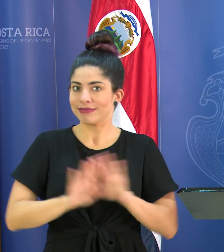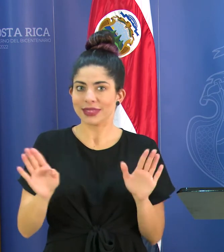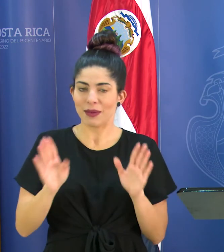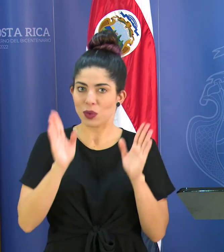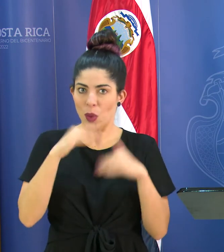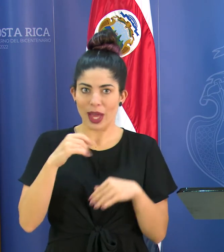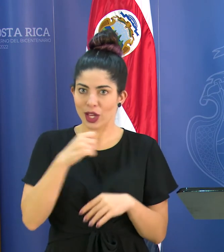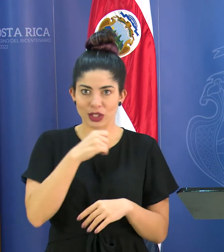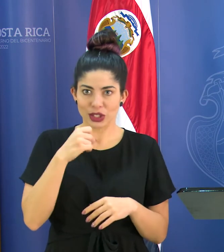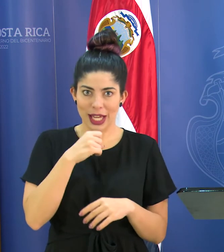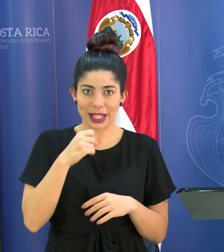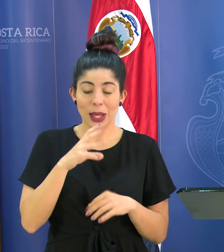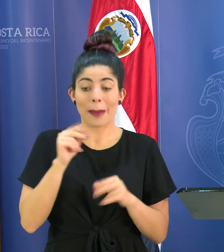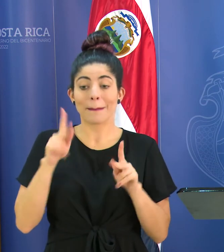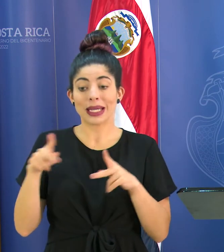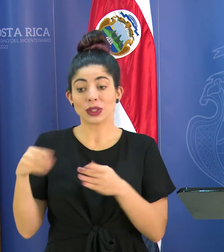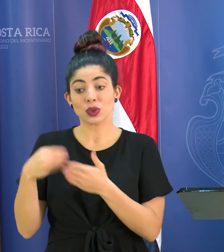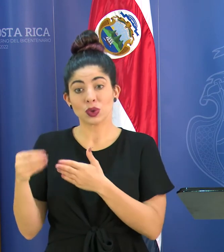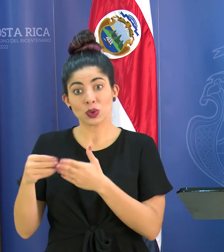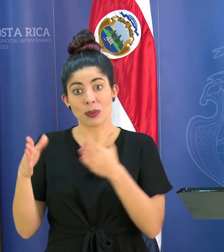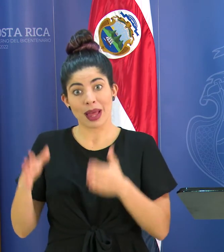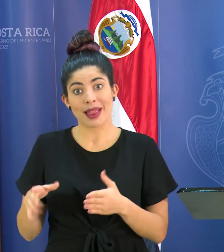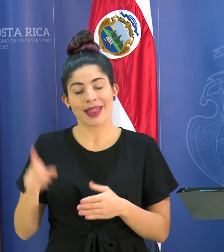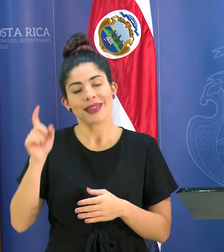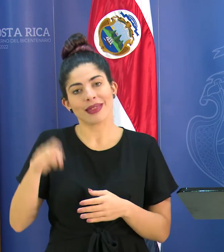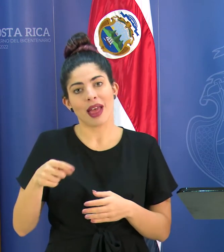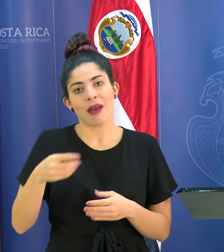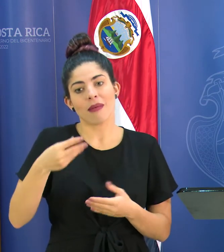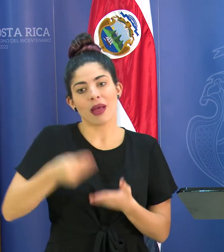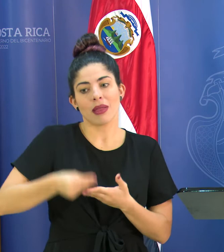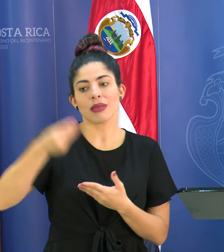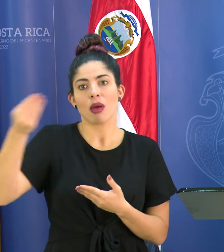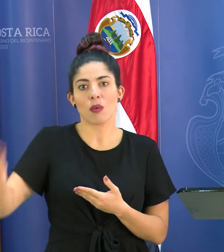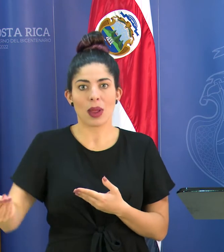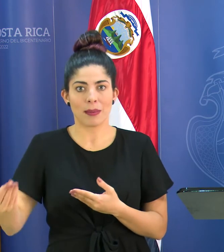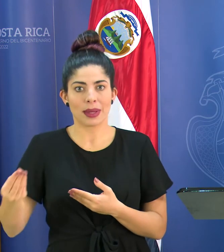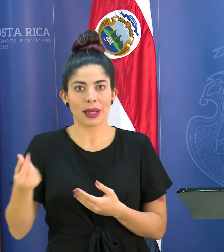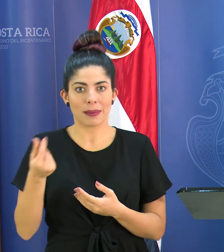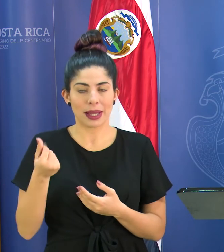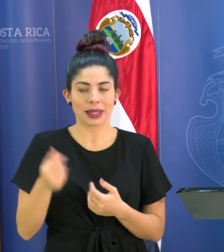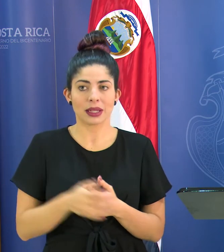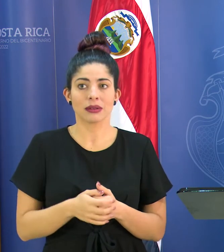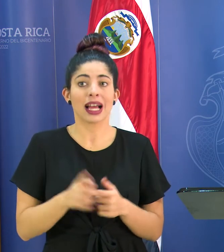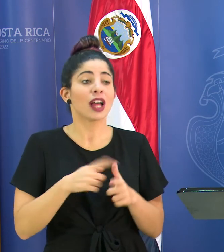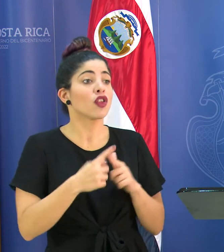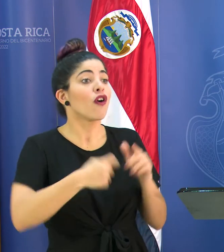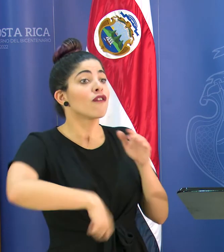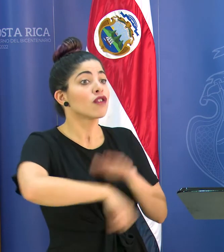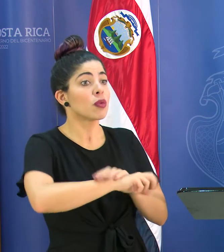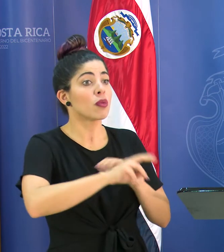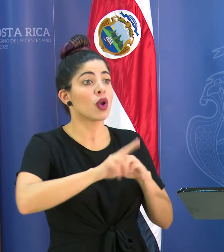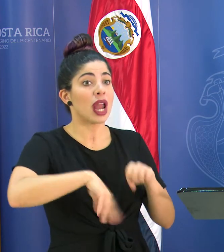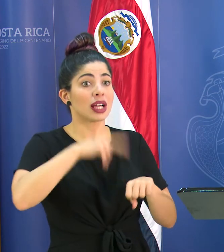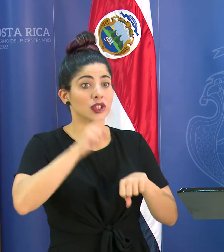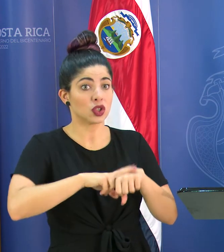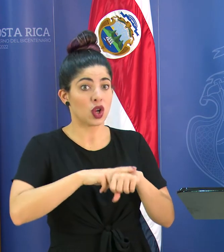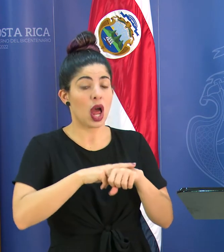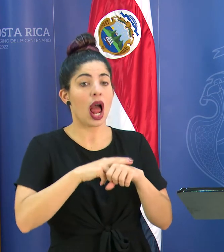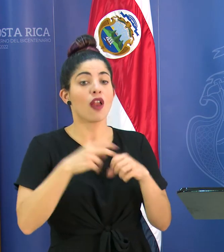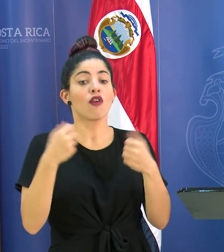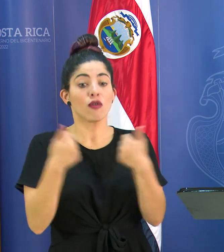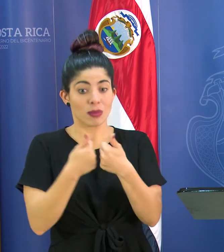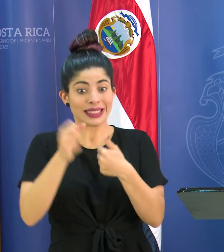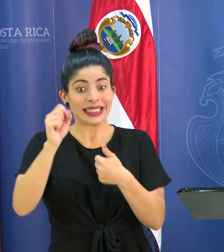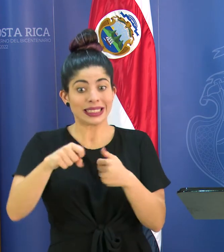a estar y las personas consumidoras tendrán que recibir sus entradas de vuelta el fútbol nacional está claro que será a puerta